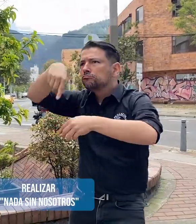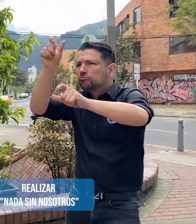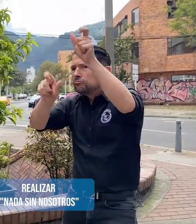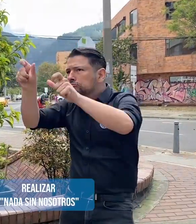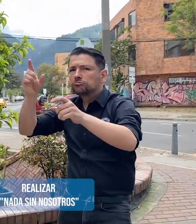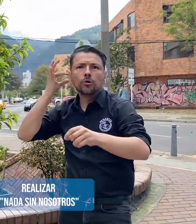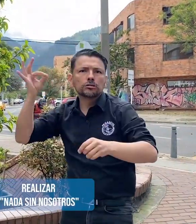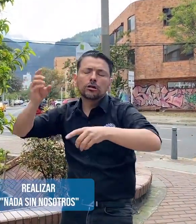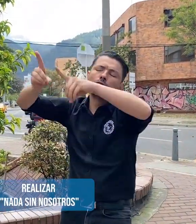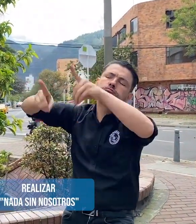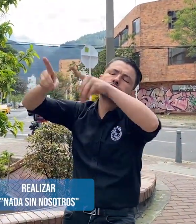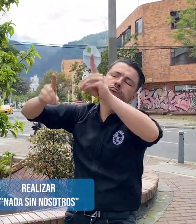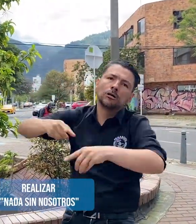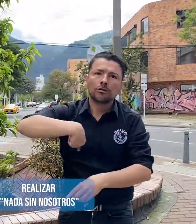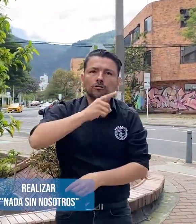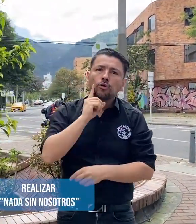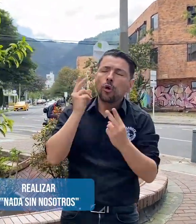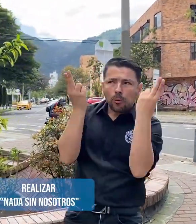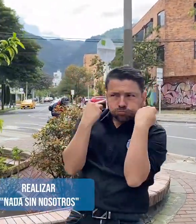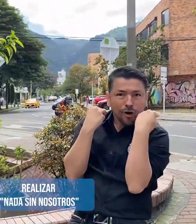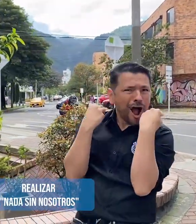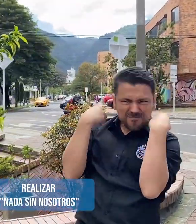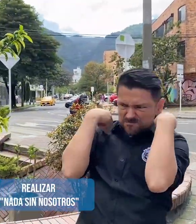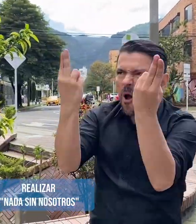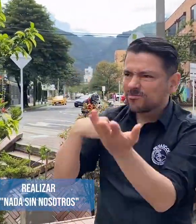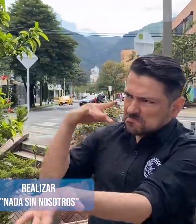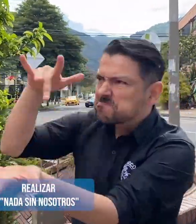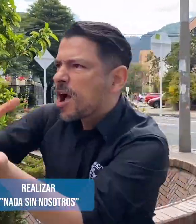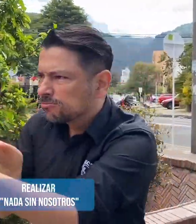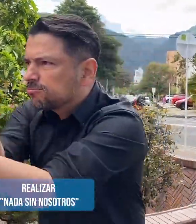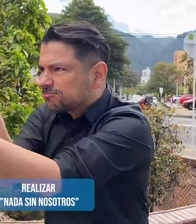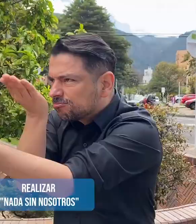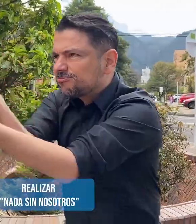de toma de decisiones, tengamos una participación activa, nada sin nosotros.